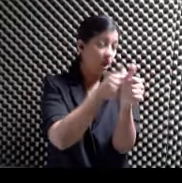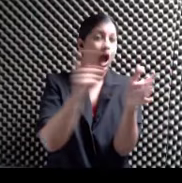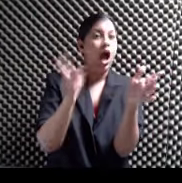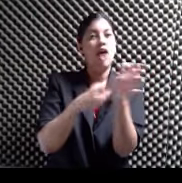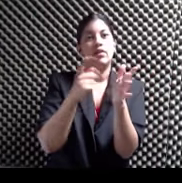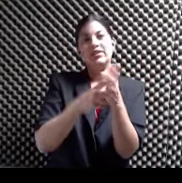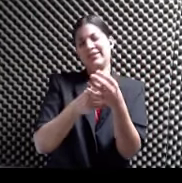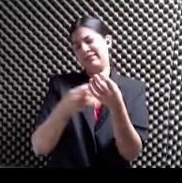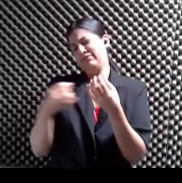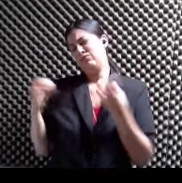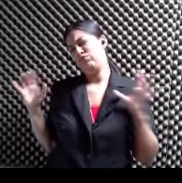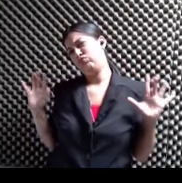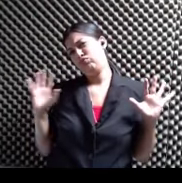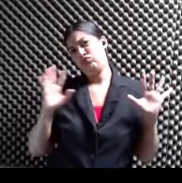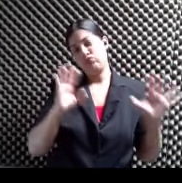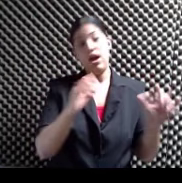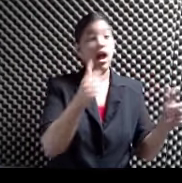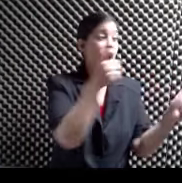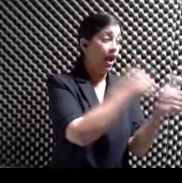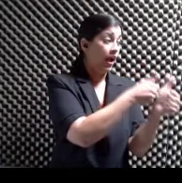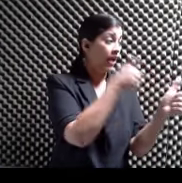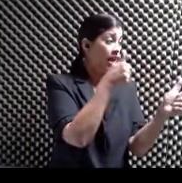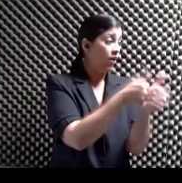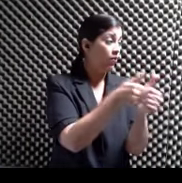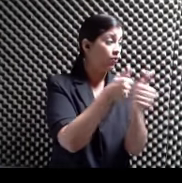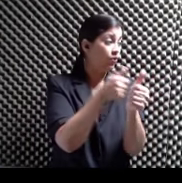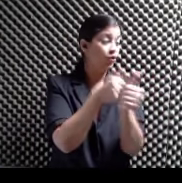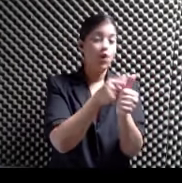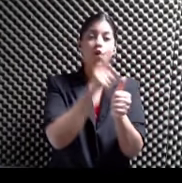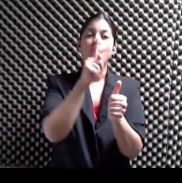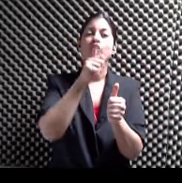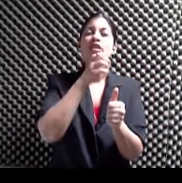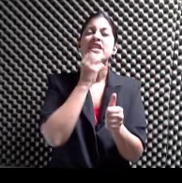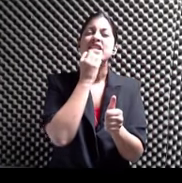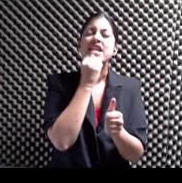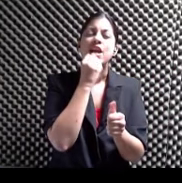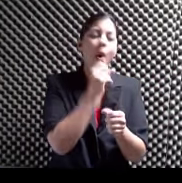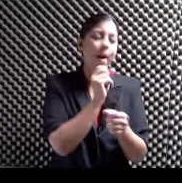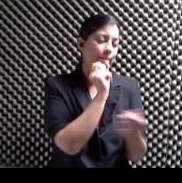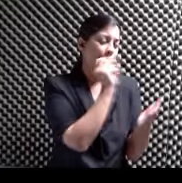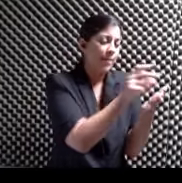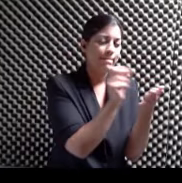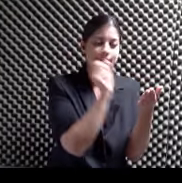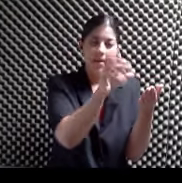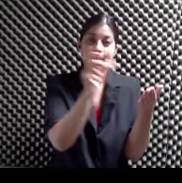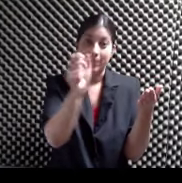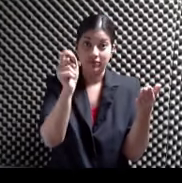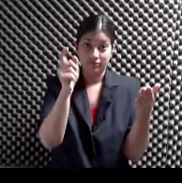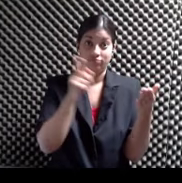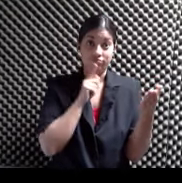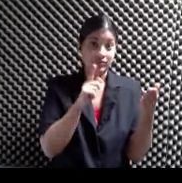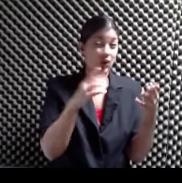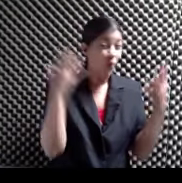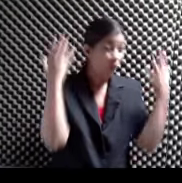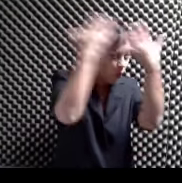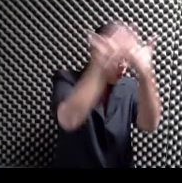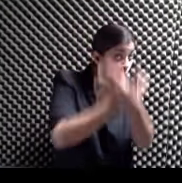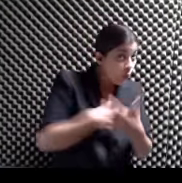personas Cada uno le echa Una pelotita de hielo A la penca Y nos vamos En aquella oscuridad A lo mejor Con algún tipo De flashlight